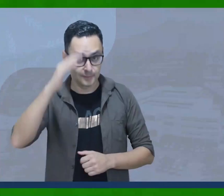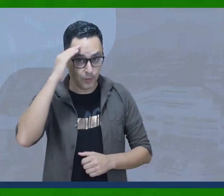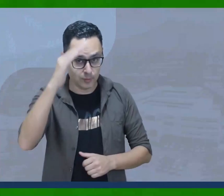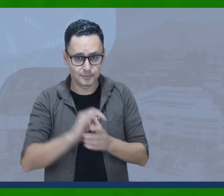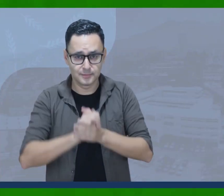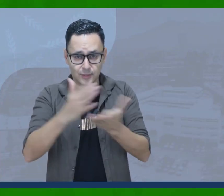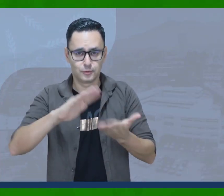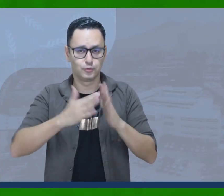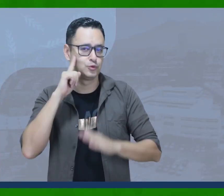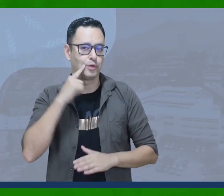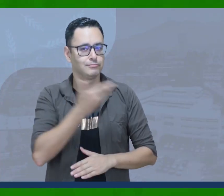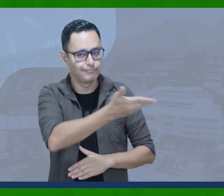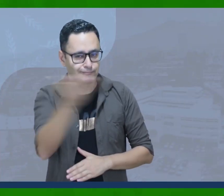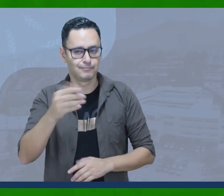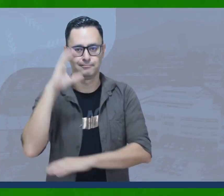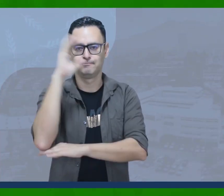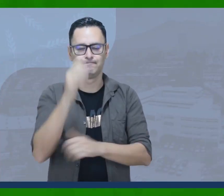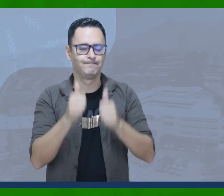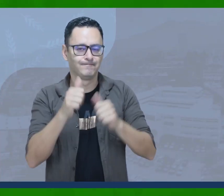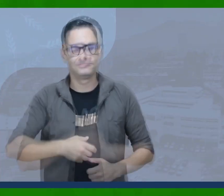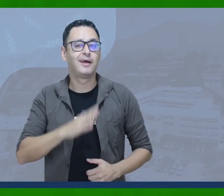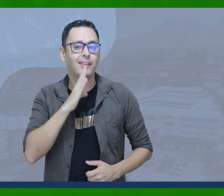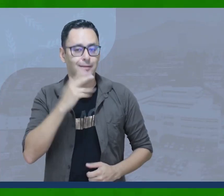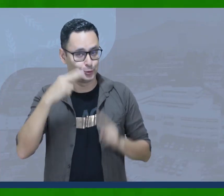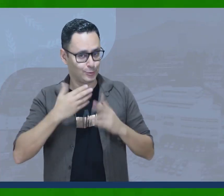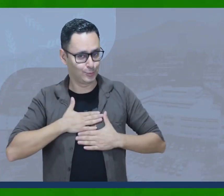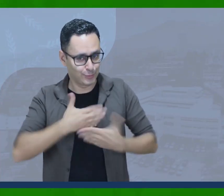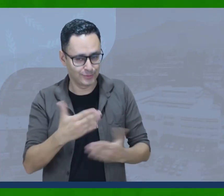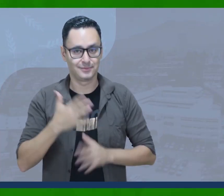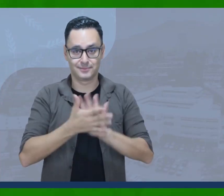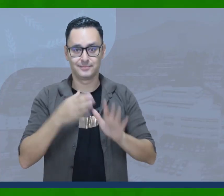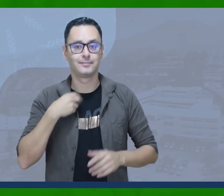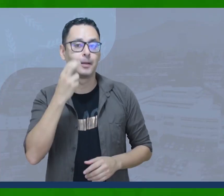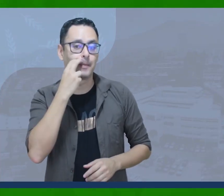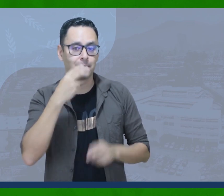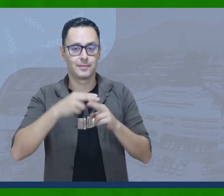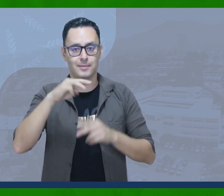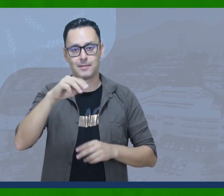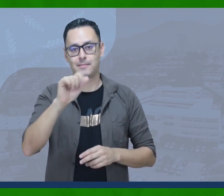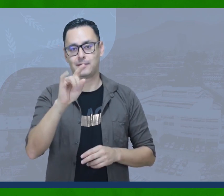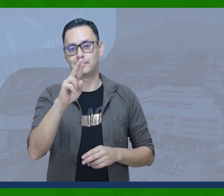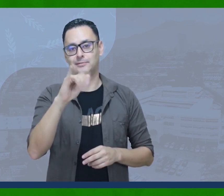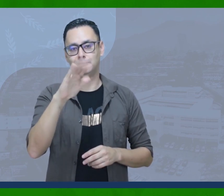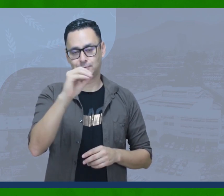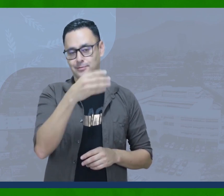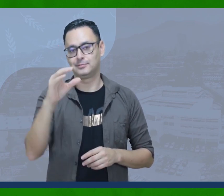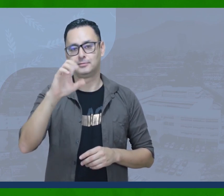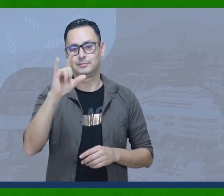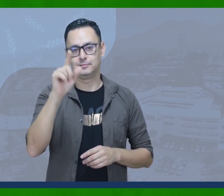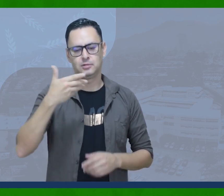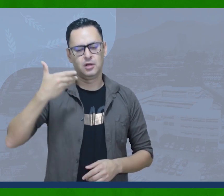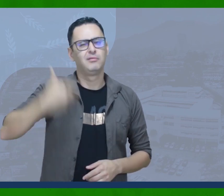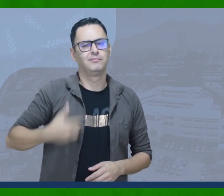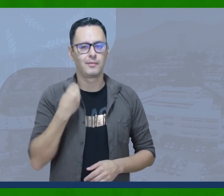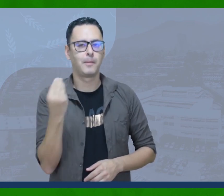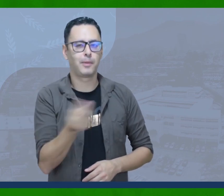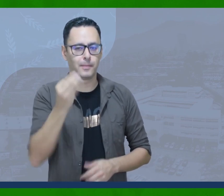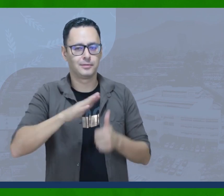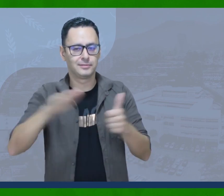Un saludo a toda la comunidad sorda de Colombia. Mucho gusto. Mi nombre es Mauricio Celis, miembro del Consejo Directivo de Asanzo con